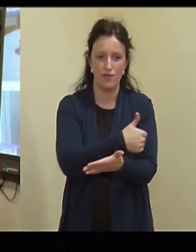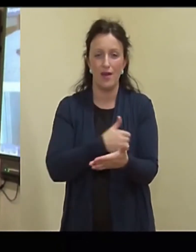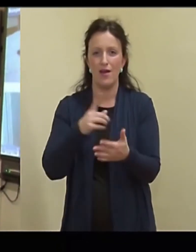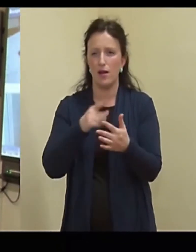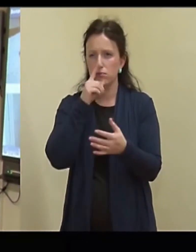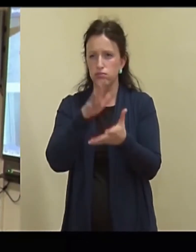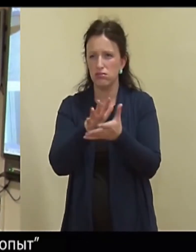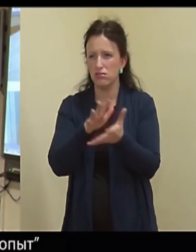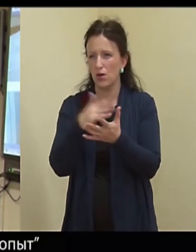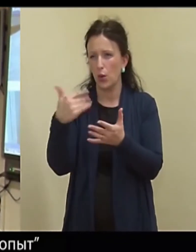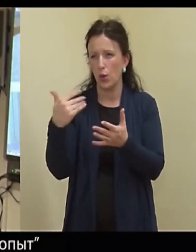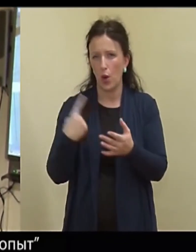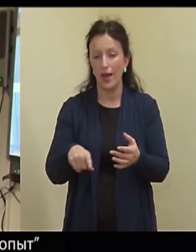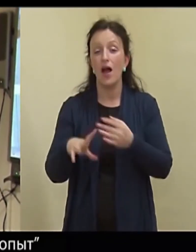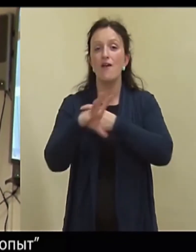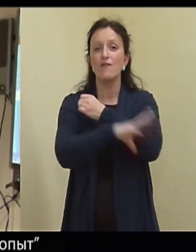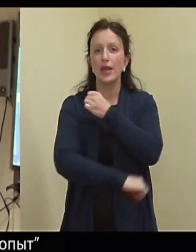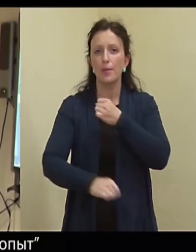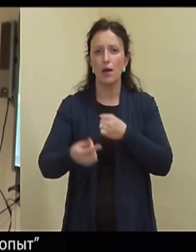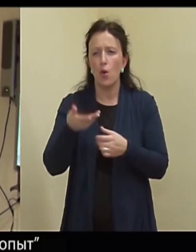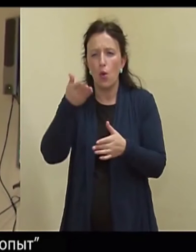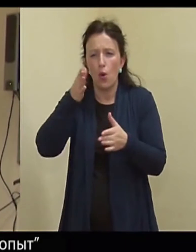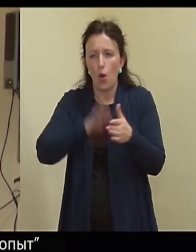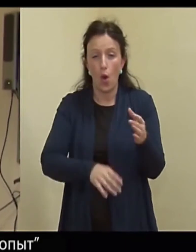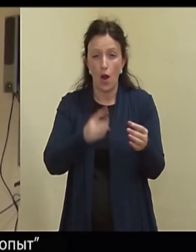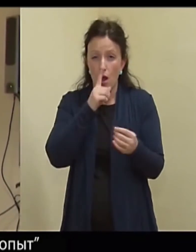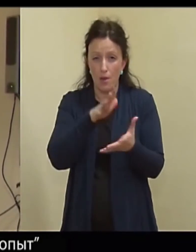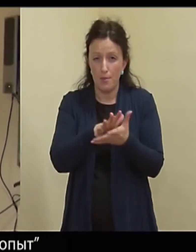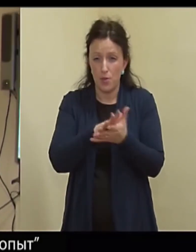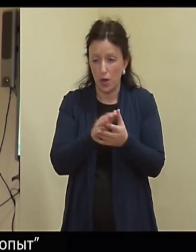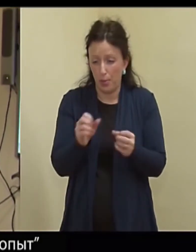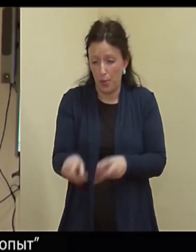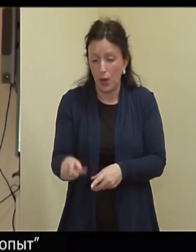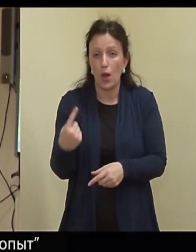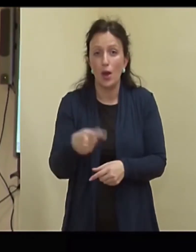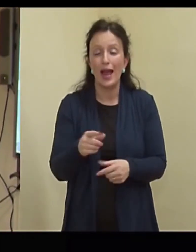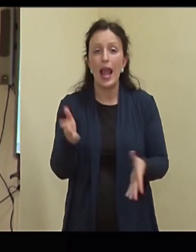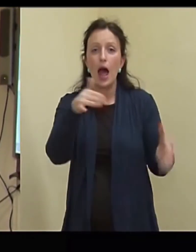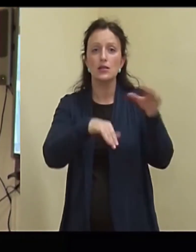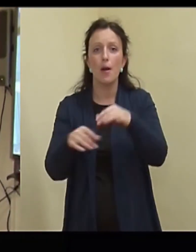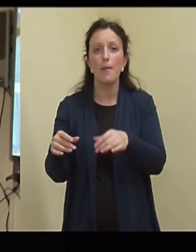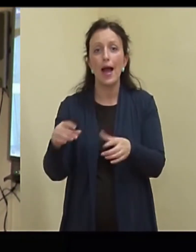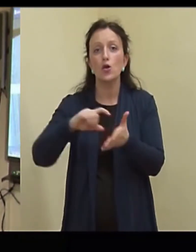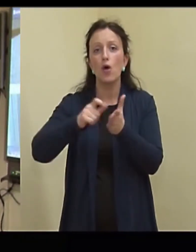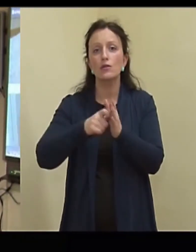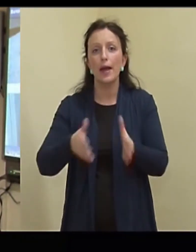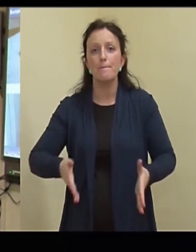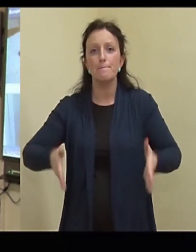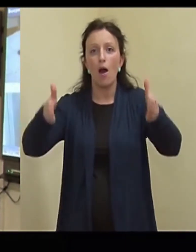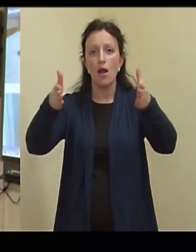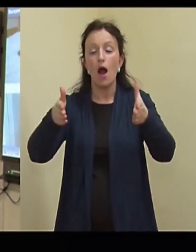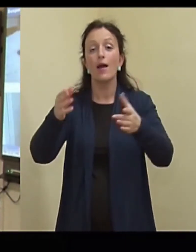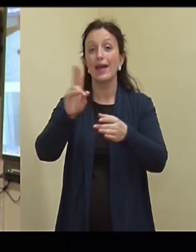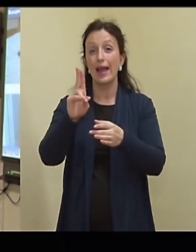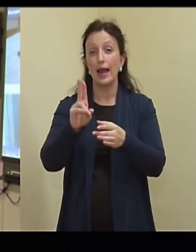aastaaja prügiga. Viimane jubedam prügikogemus oli see, kui lasname korter majas. Kas oli siis sihilikult kellegi